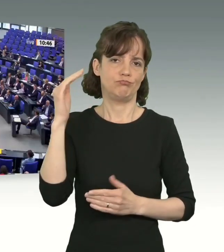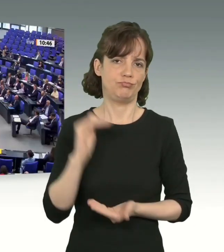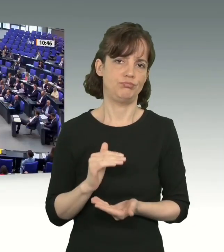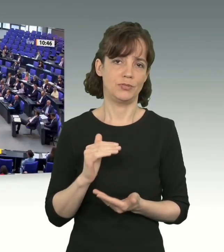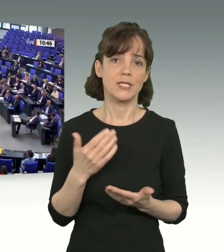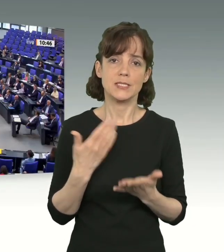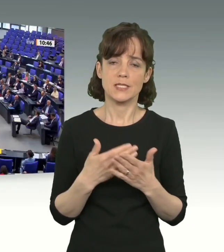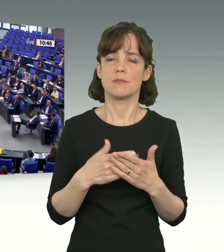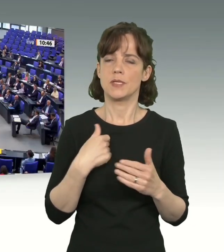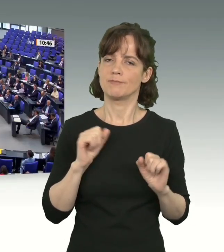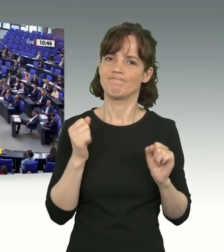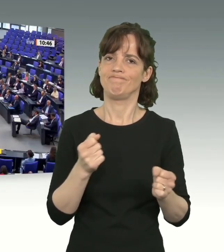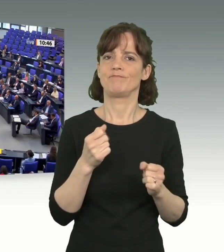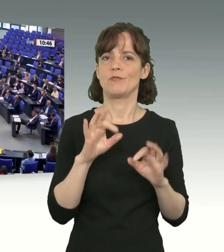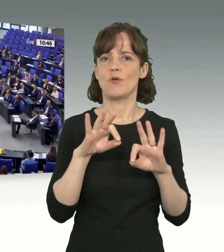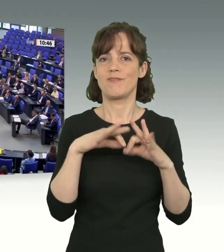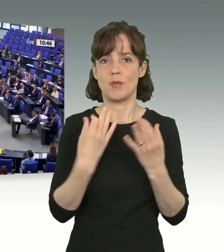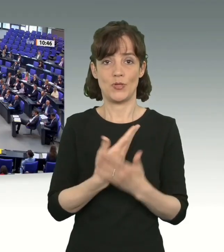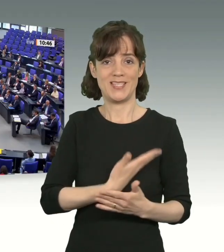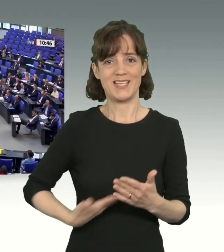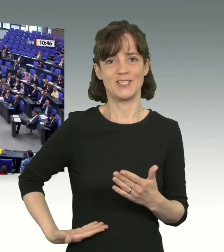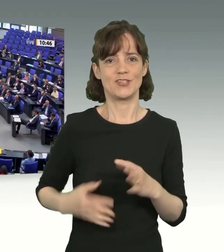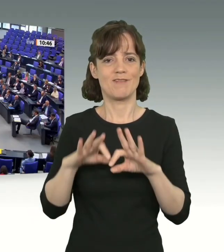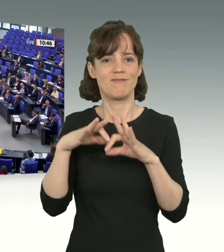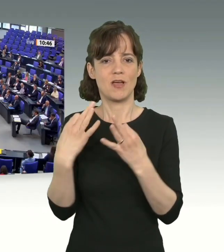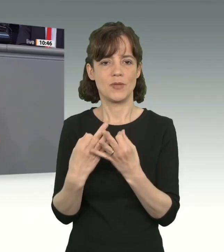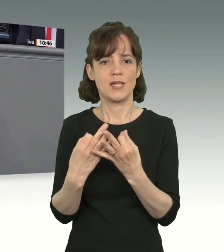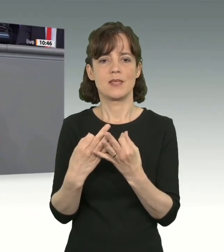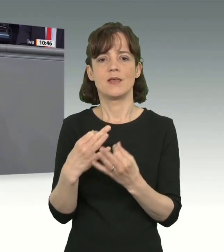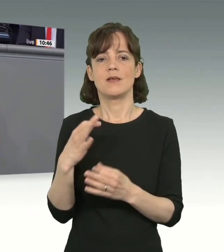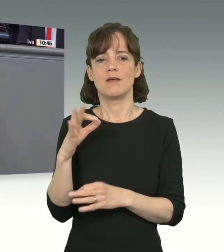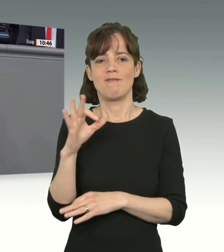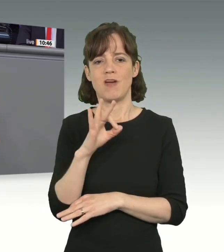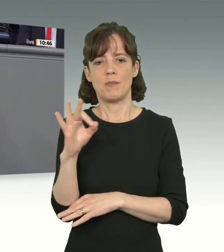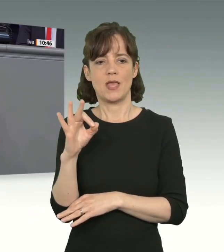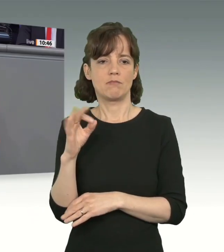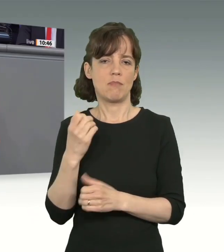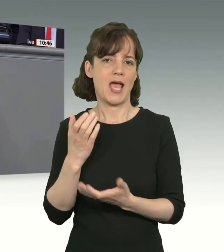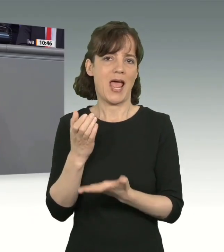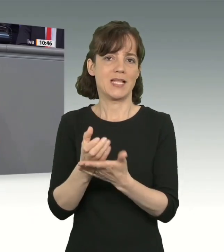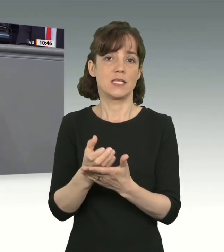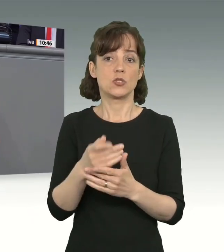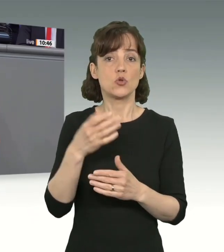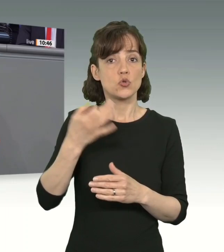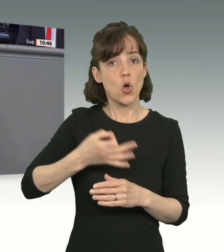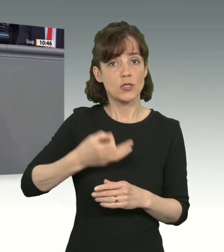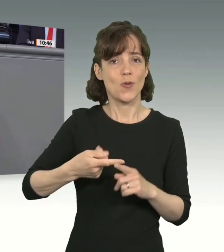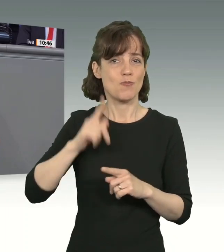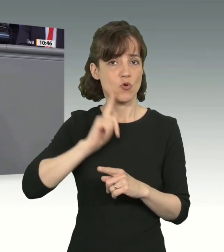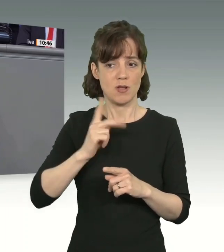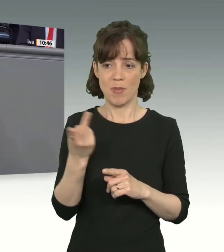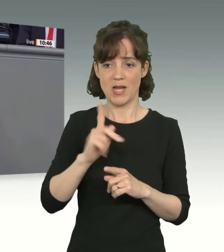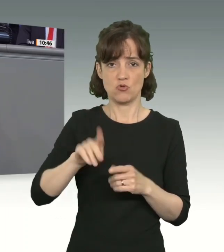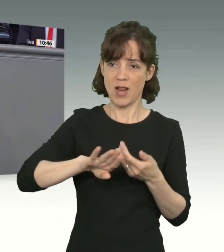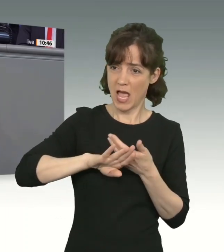ich mich auch für die Familie, die sächsische Familie Farnien ein, wo die Tochter und die Mutter abgeschoben werden sollen, obwohl sie best